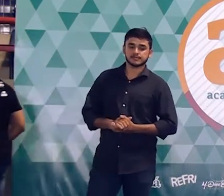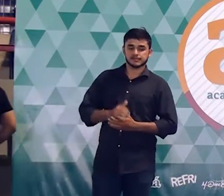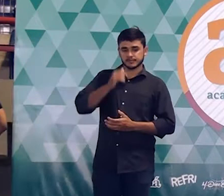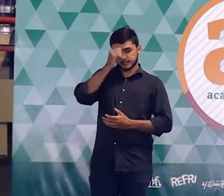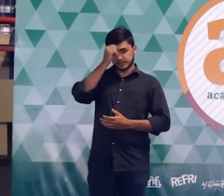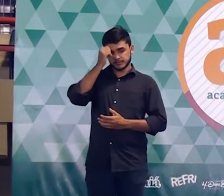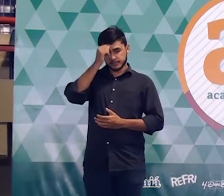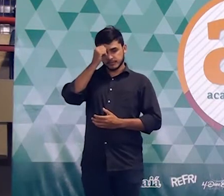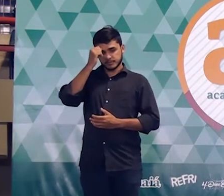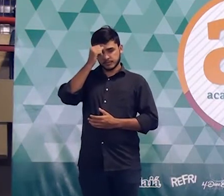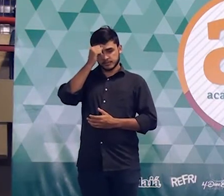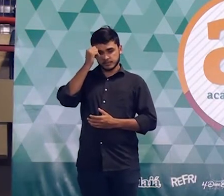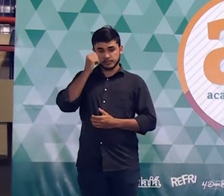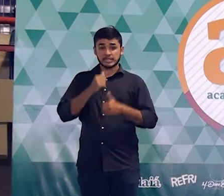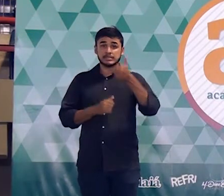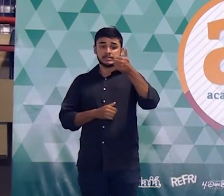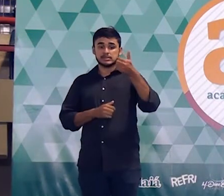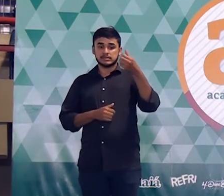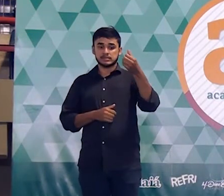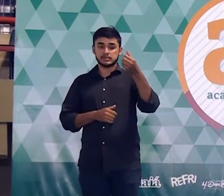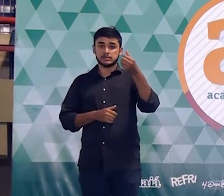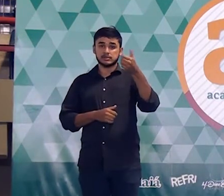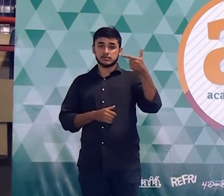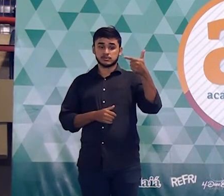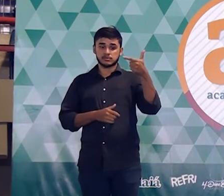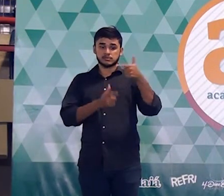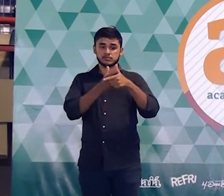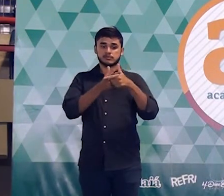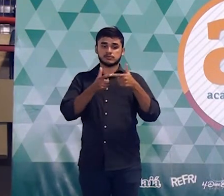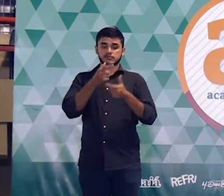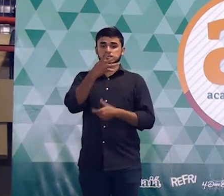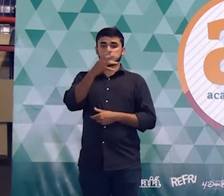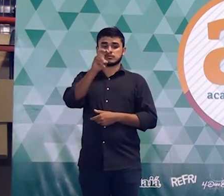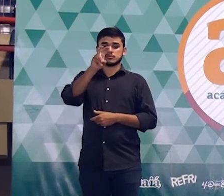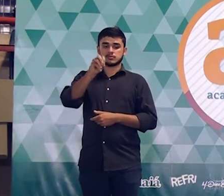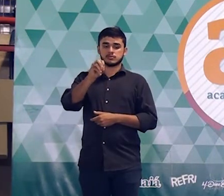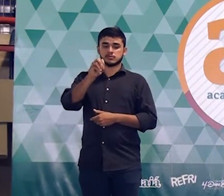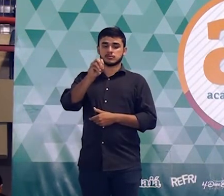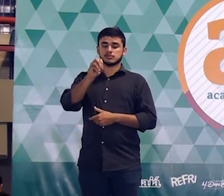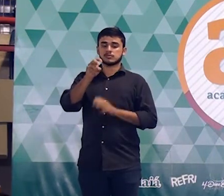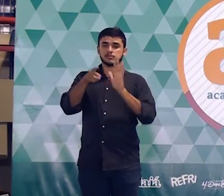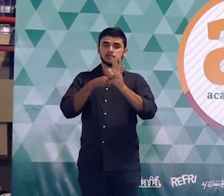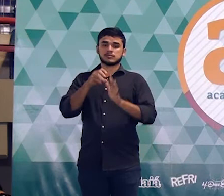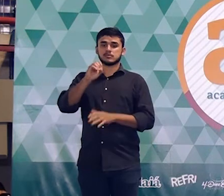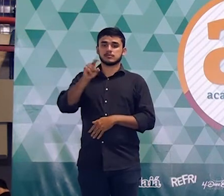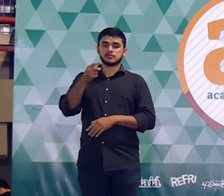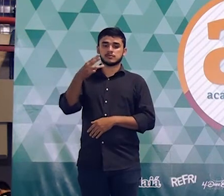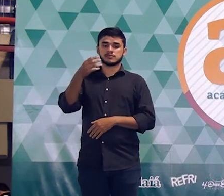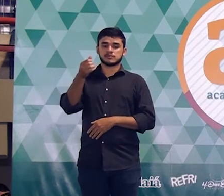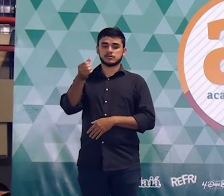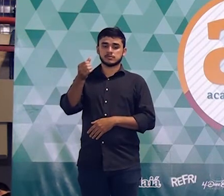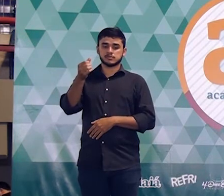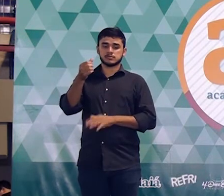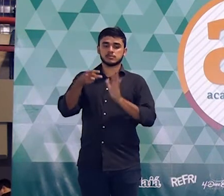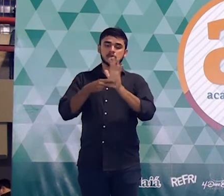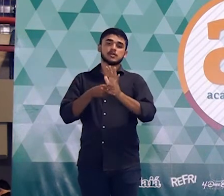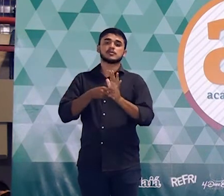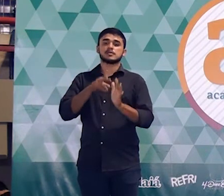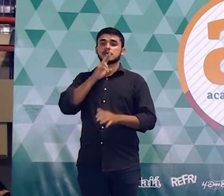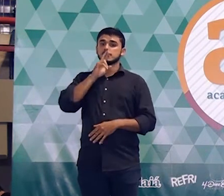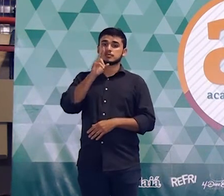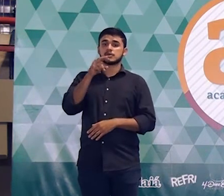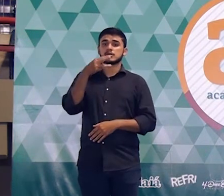% da área. Essa é a resposta final da questão. Vamos ver qual é o item, gente. Qual é o item da questão?